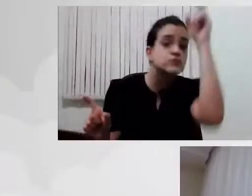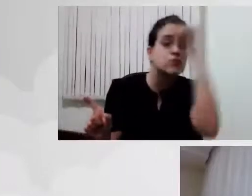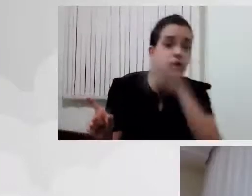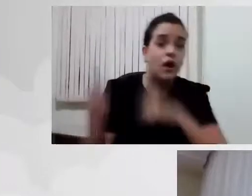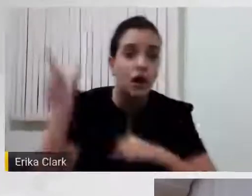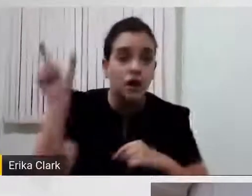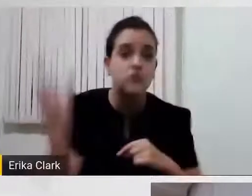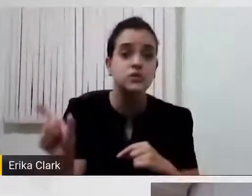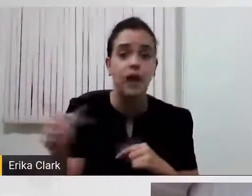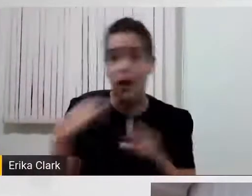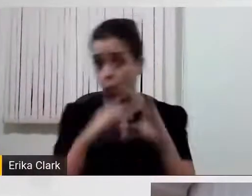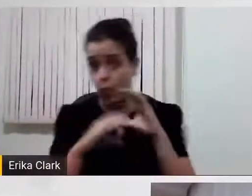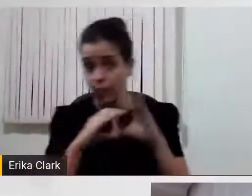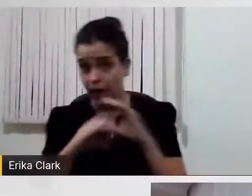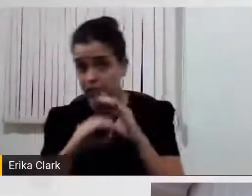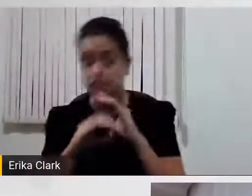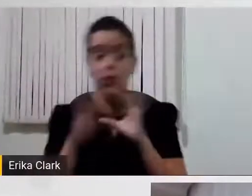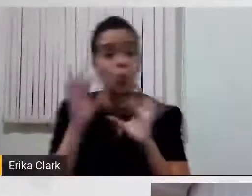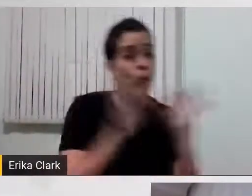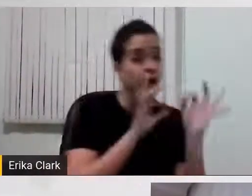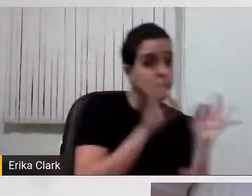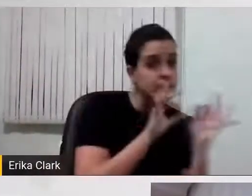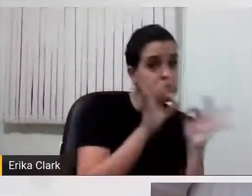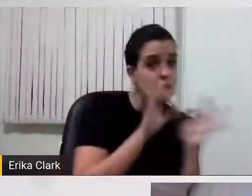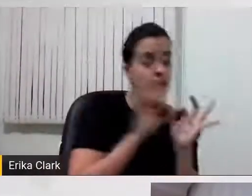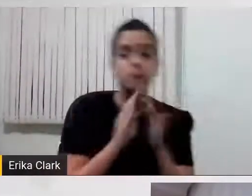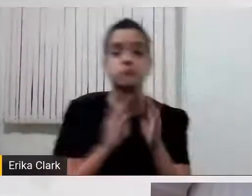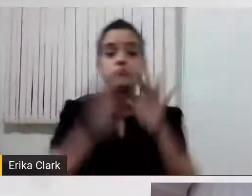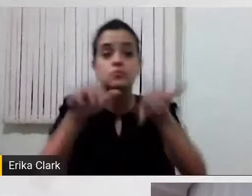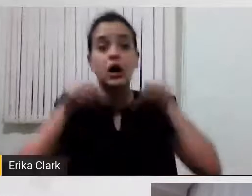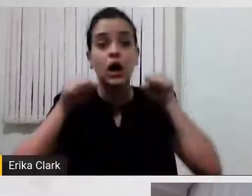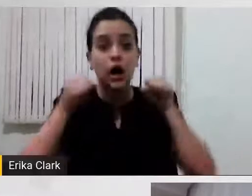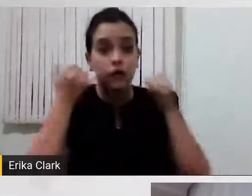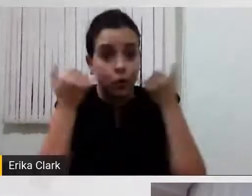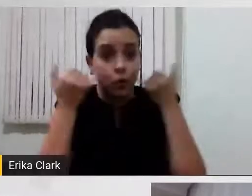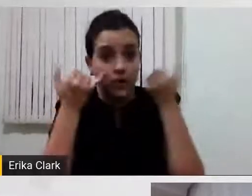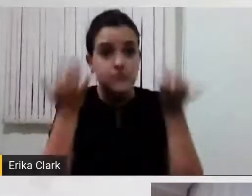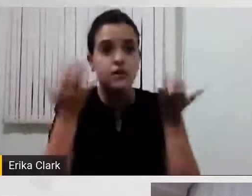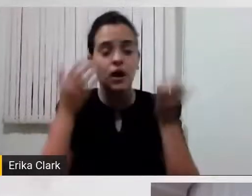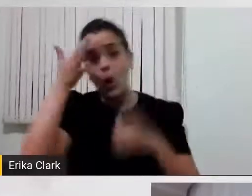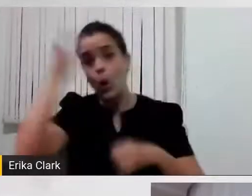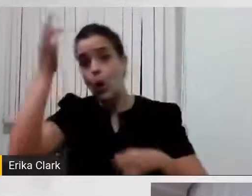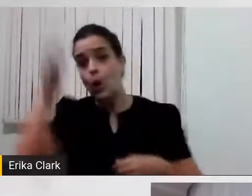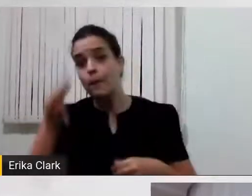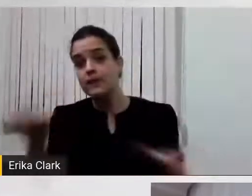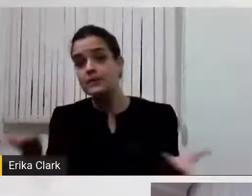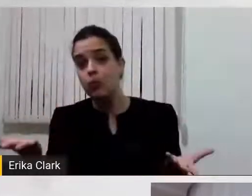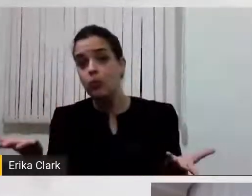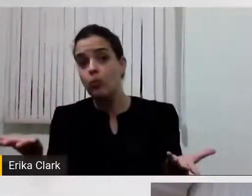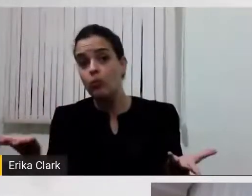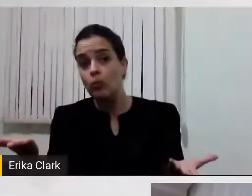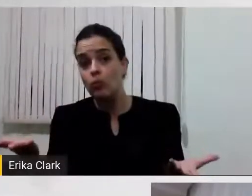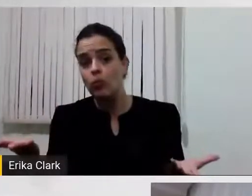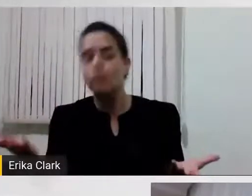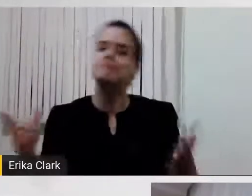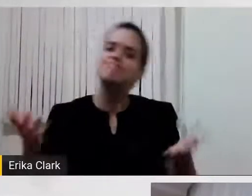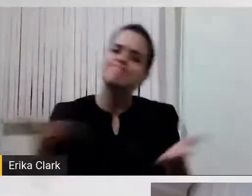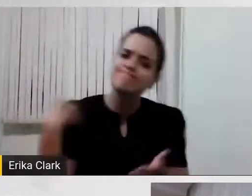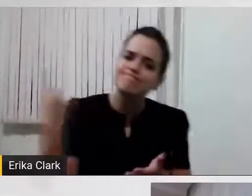comunicação, é na organização, é no acesso às informações, é na compreensão? Então, ali a gente vai pensar os recursos para